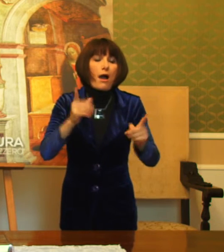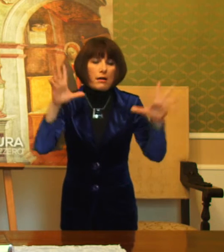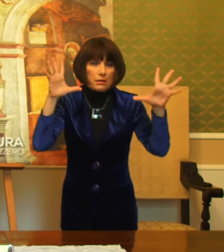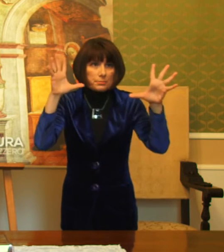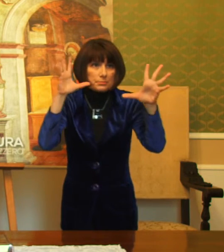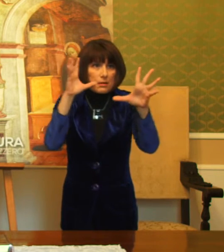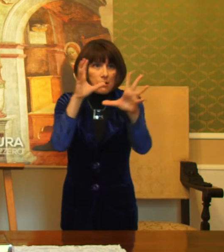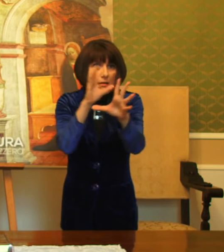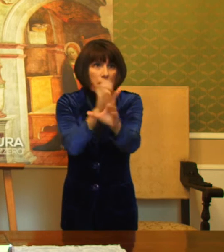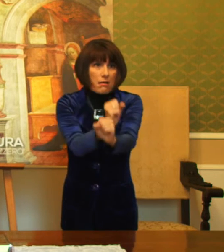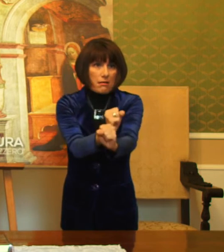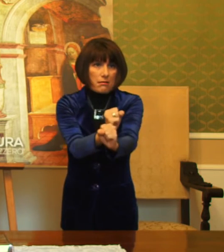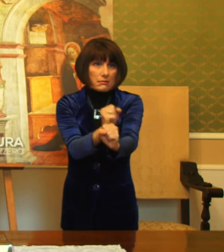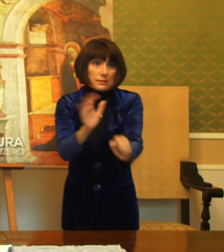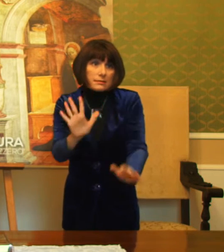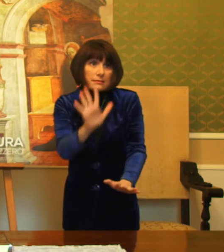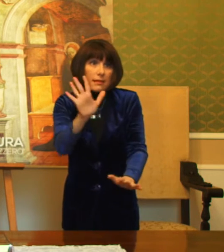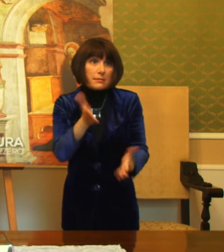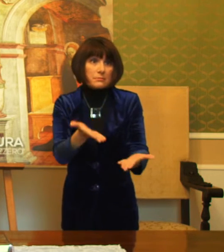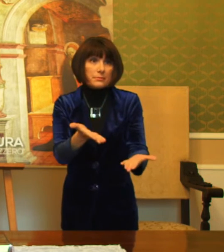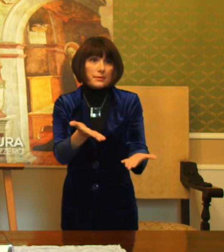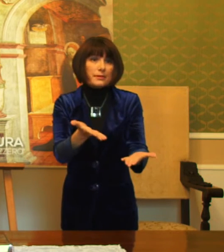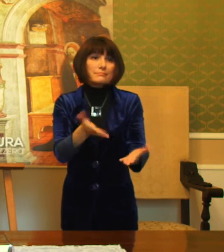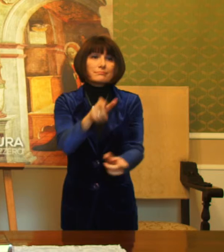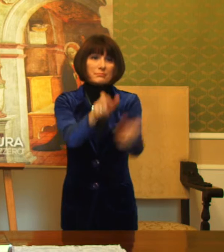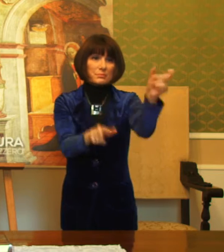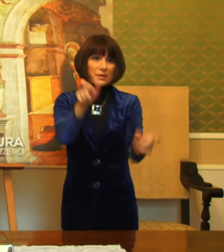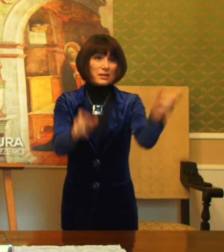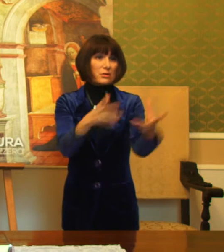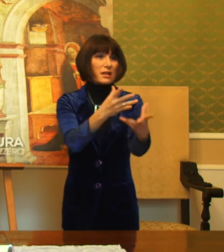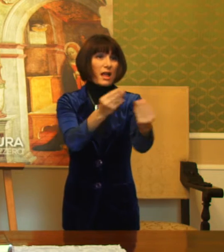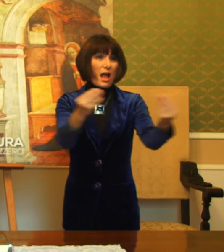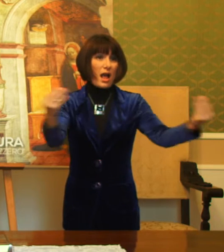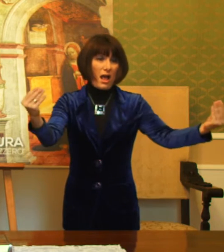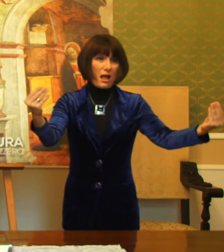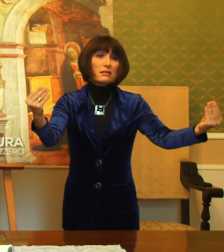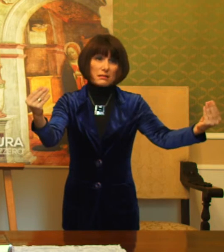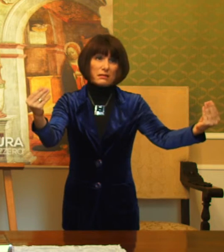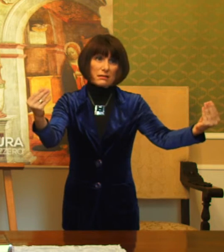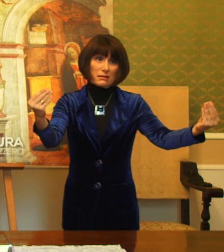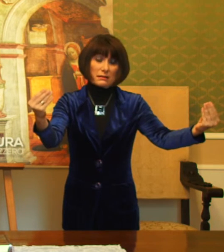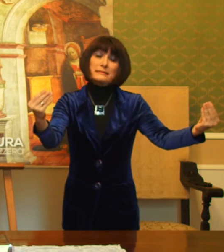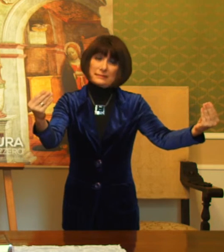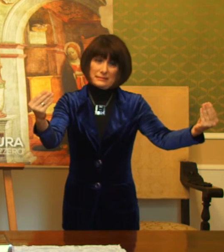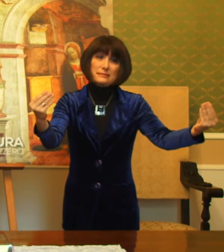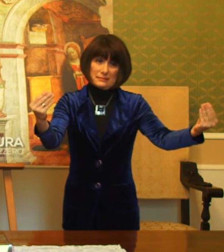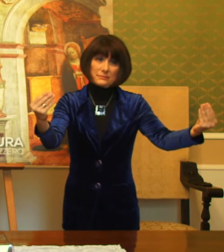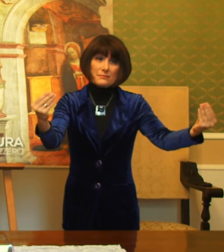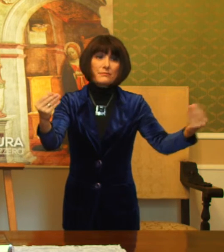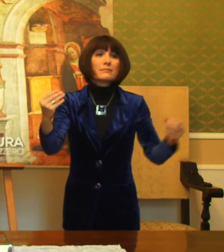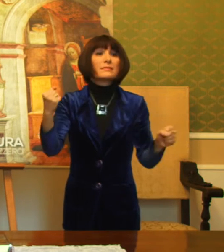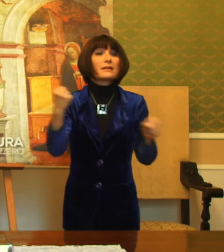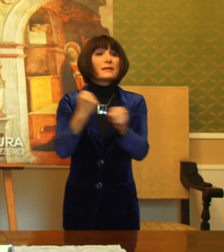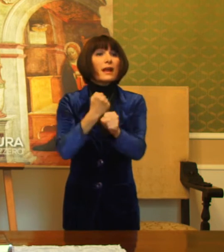Proviamo solo a pensare a quante persone hanno perso o stanno perdendo o rischiano di perdere